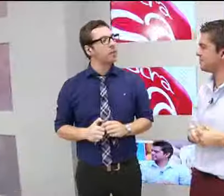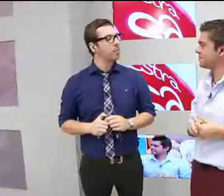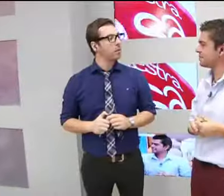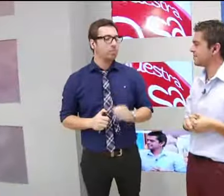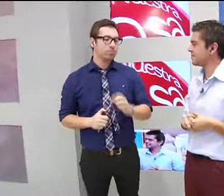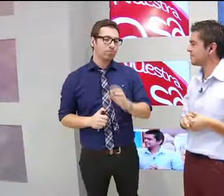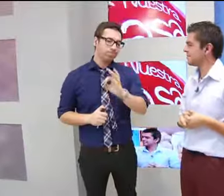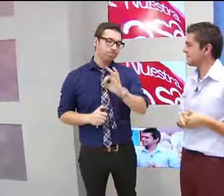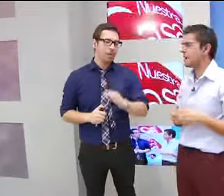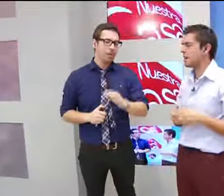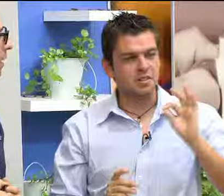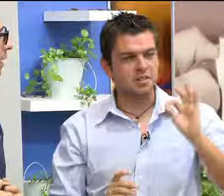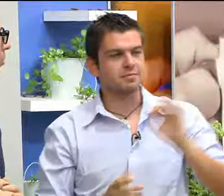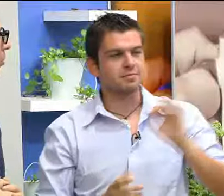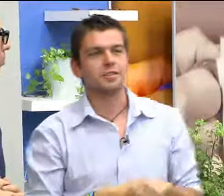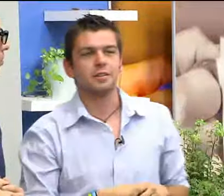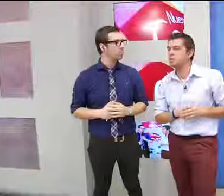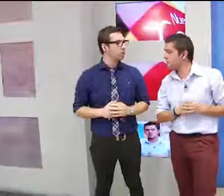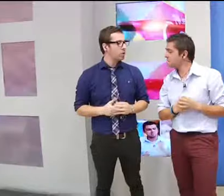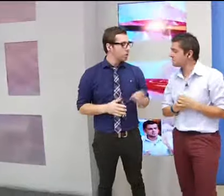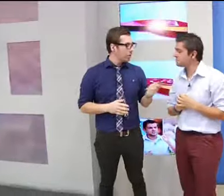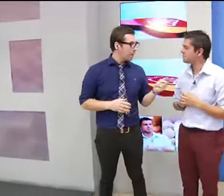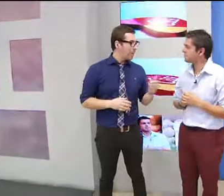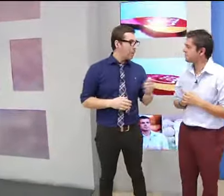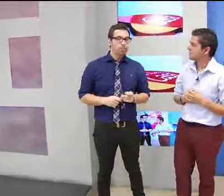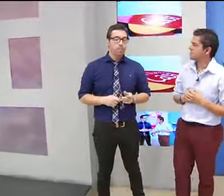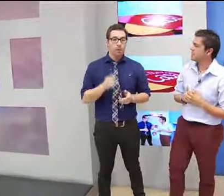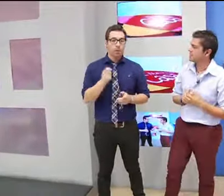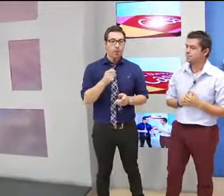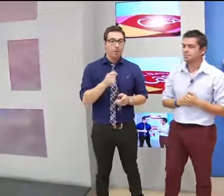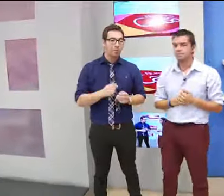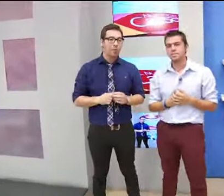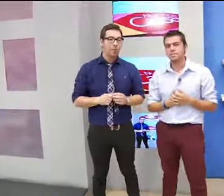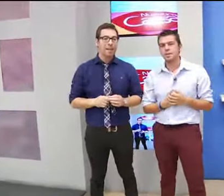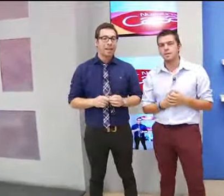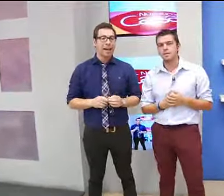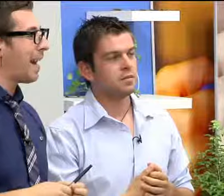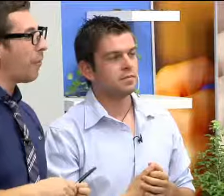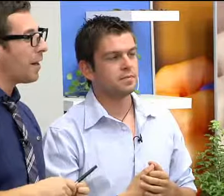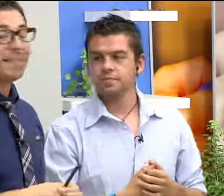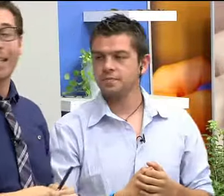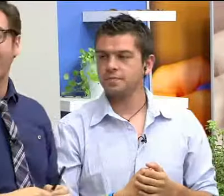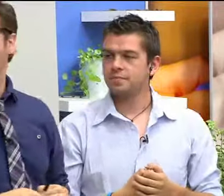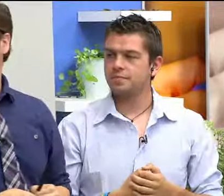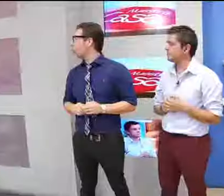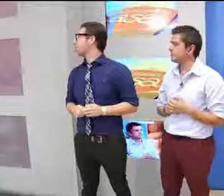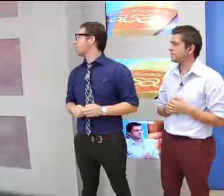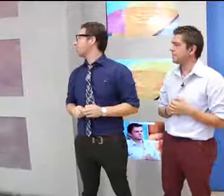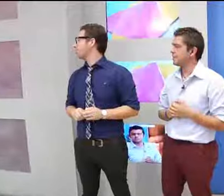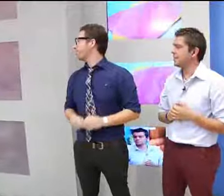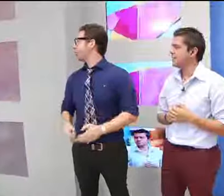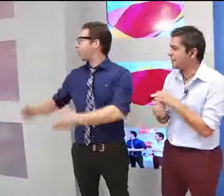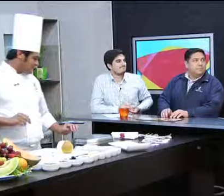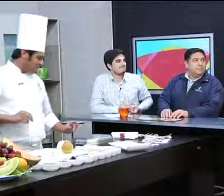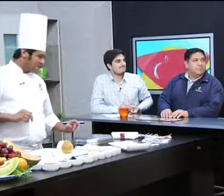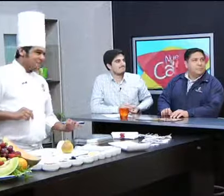invierno, mejor energía para todos. Mi amigo, nos vamos a una pausa comercial, a la vuelta, adivine quién llegó. ¿Saben quién llegó? desordenados, los